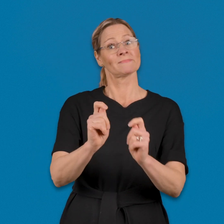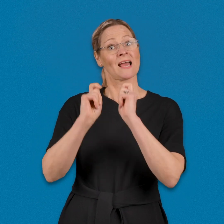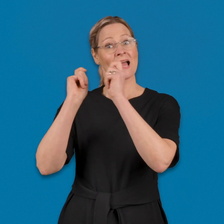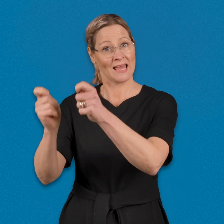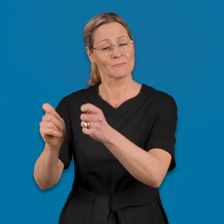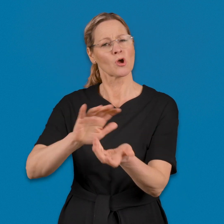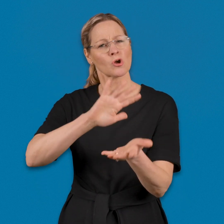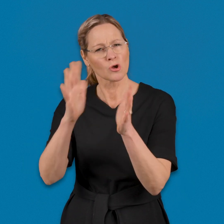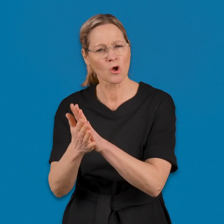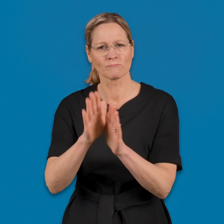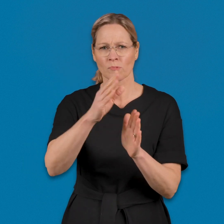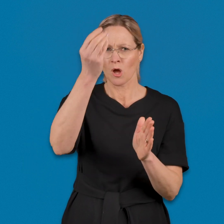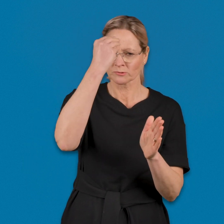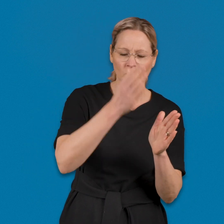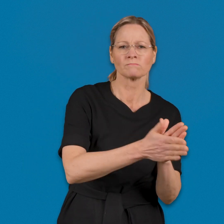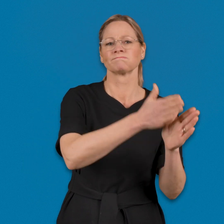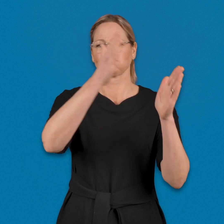opiskelutulkkausta koko opintojen ajalle.